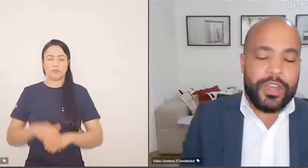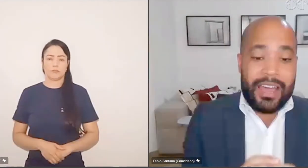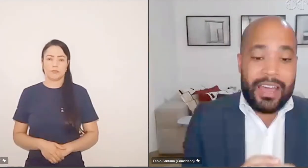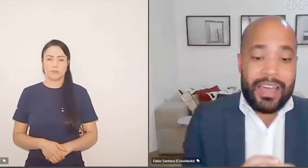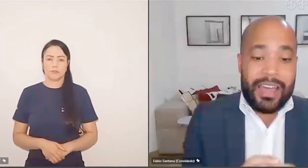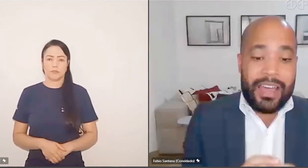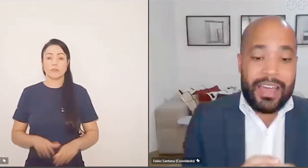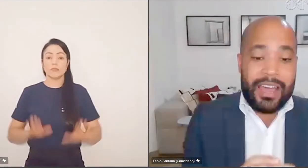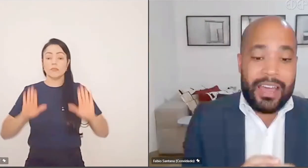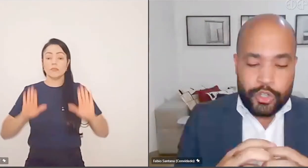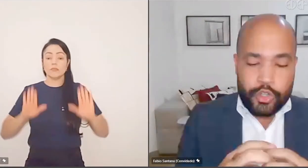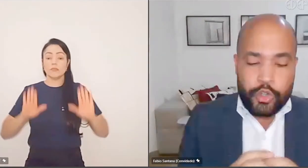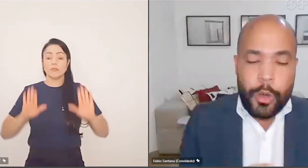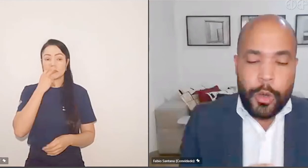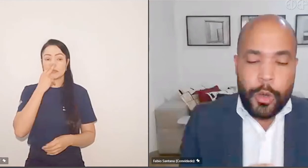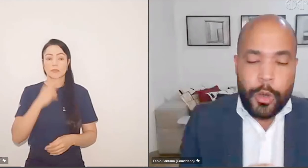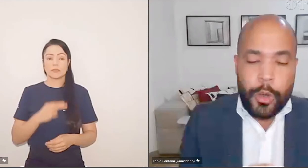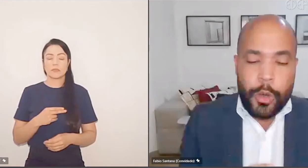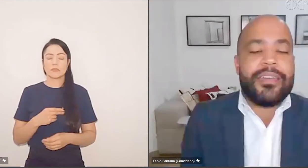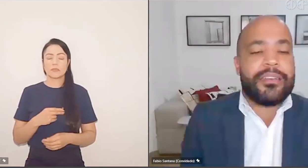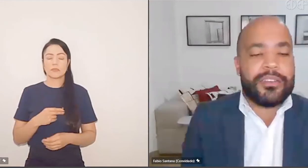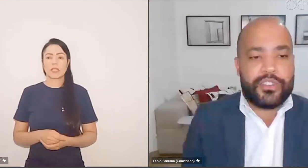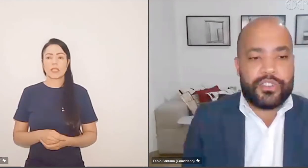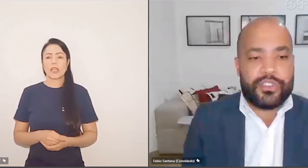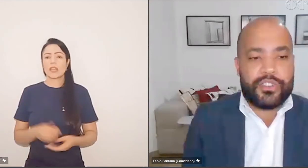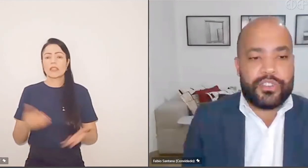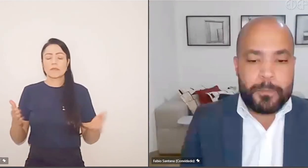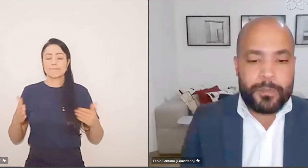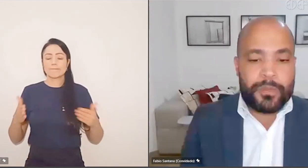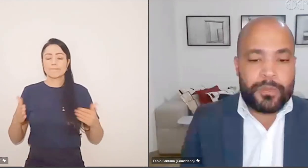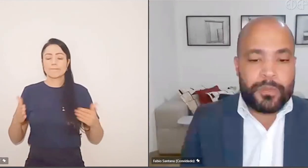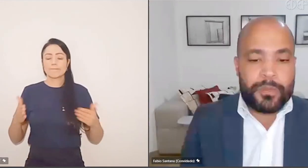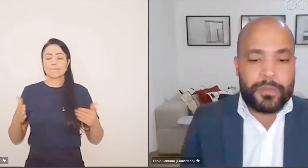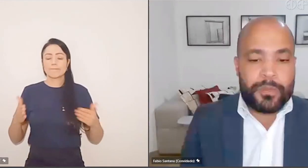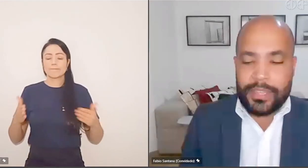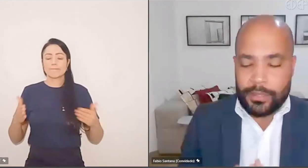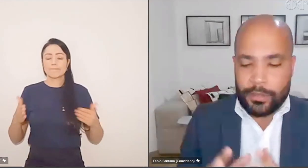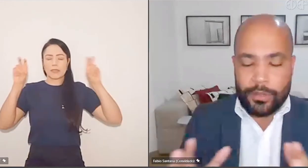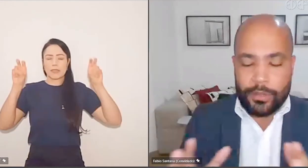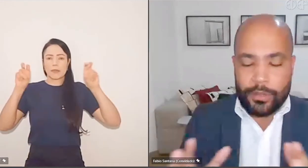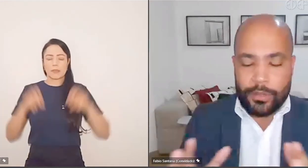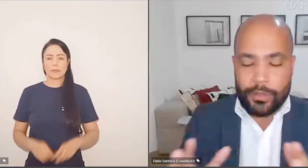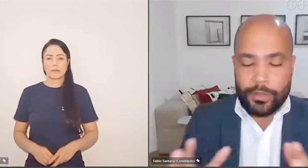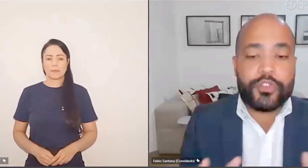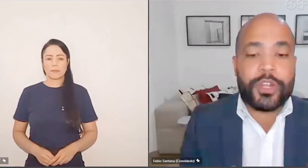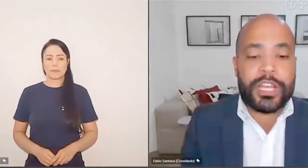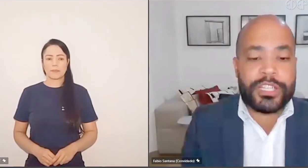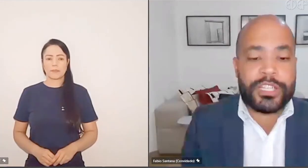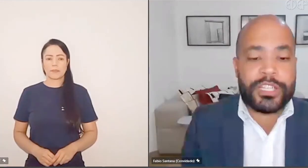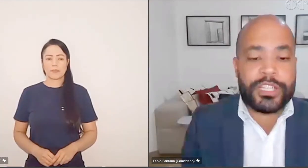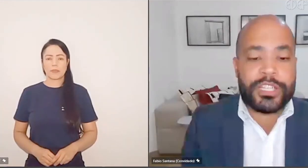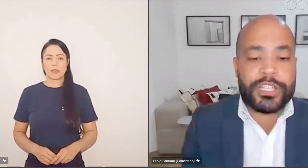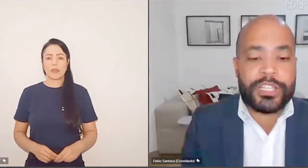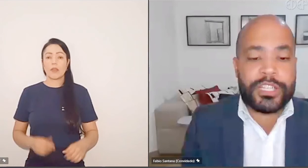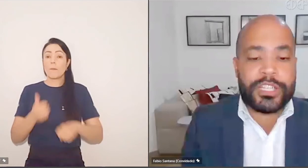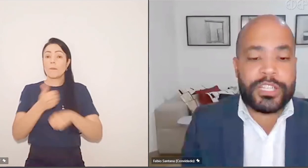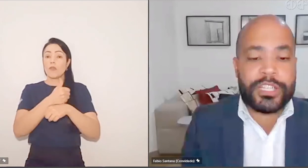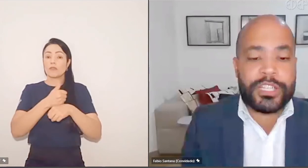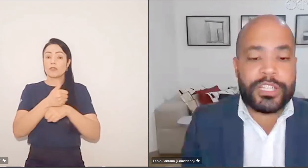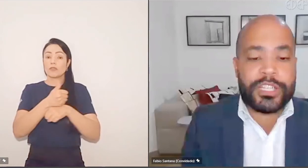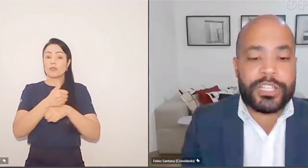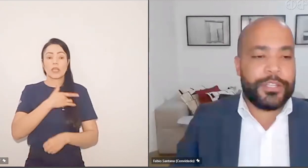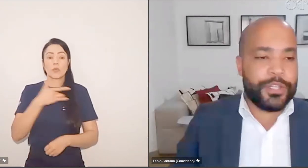como isso é uma matéria que ficava sob as fronteiras dos profissionais da saúde,